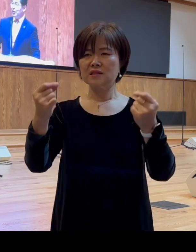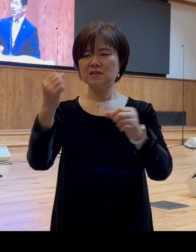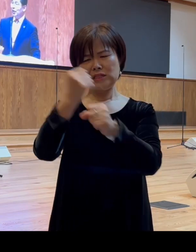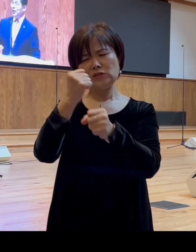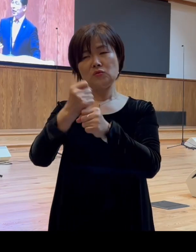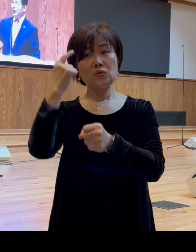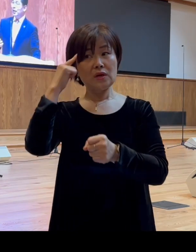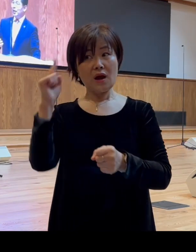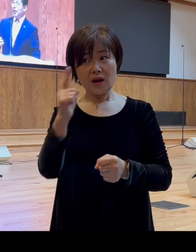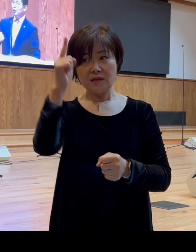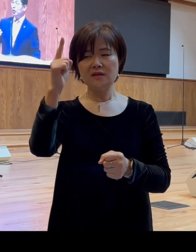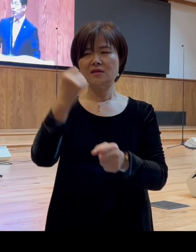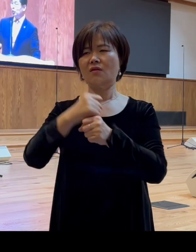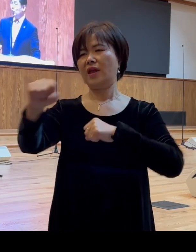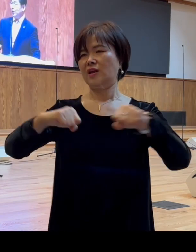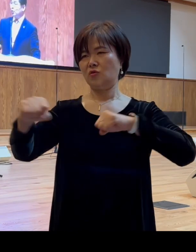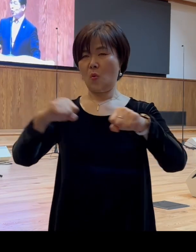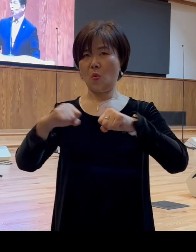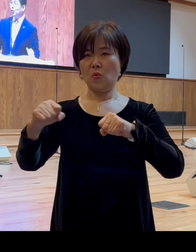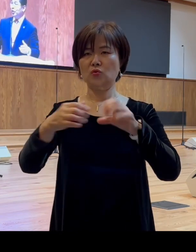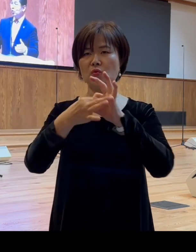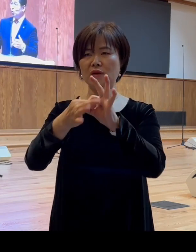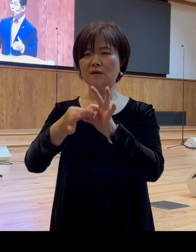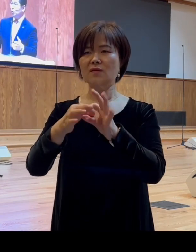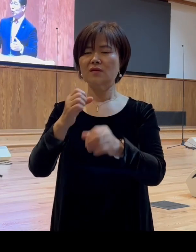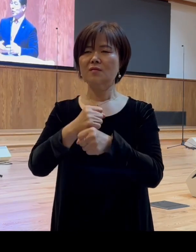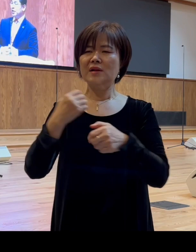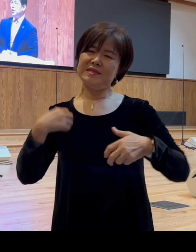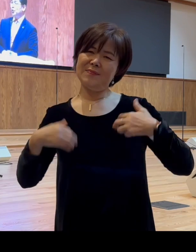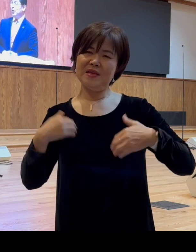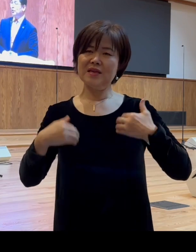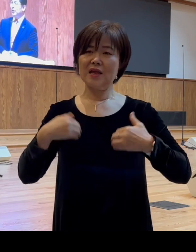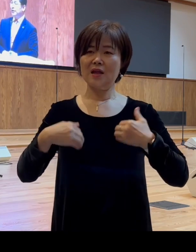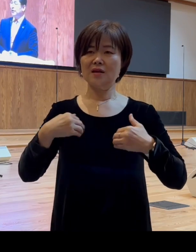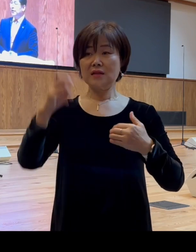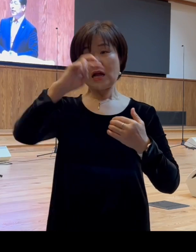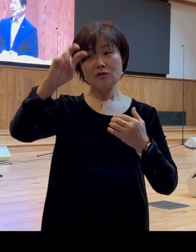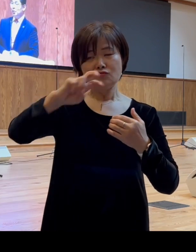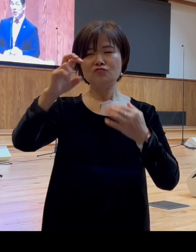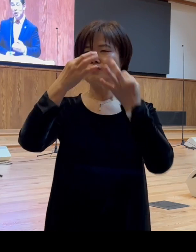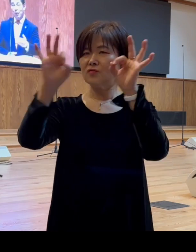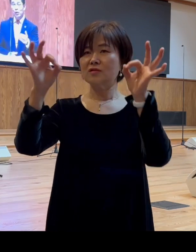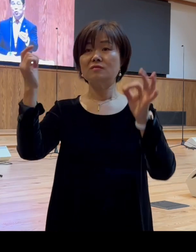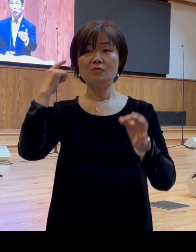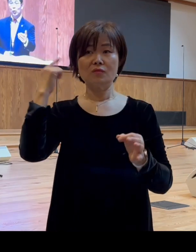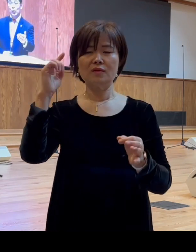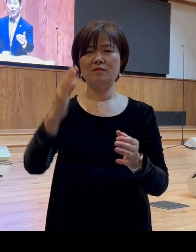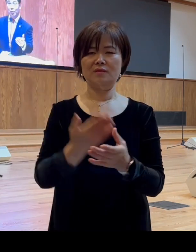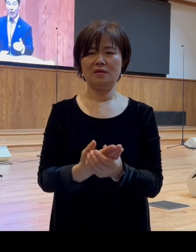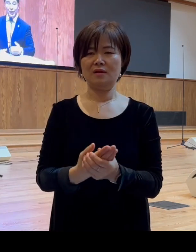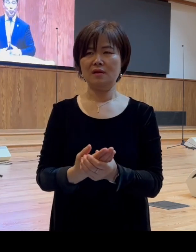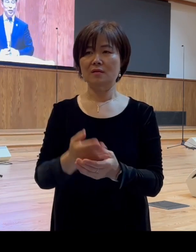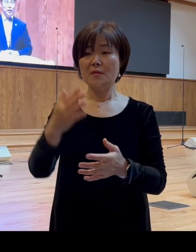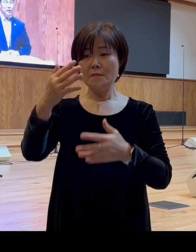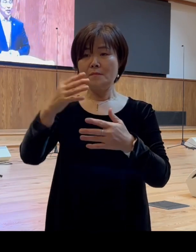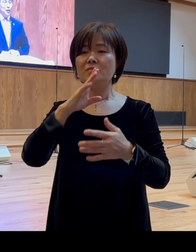행위들을 통하여서 공연이 성공적으로 마치기도 하고요 그럼 사실 방송으로 예배할 때보다 우리가